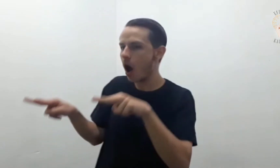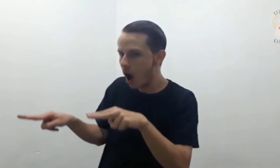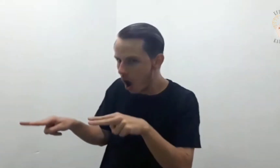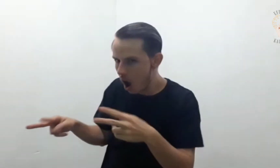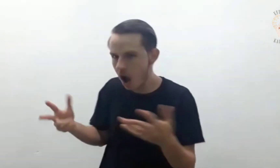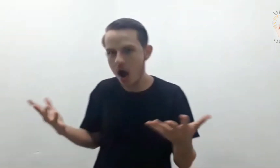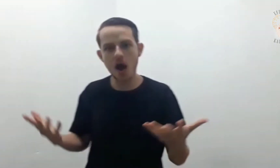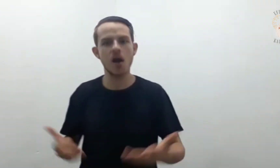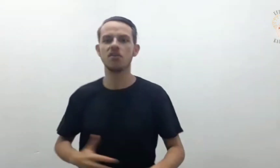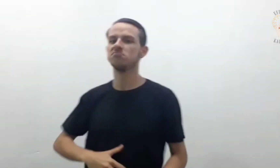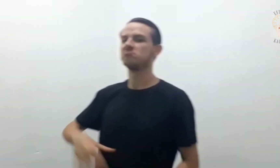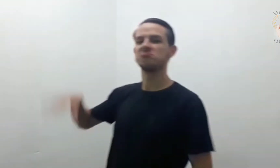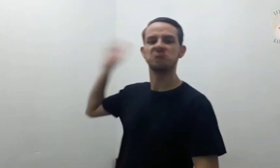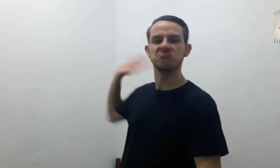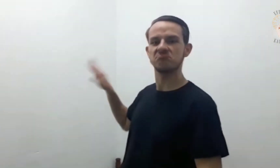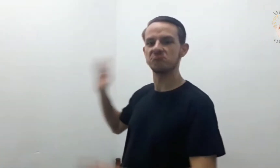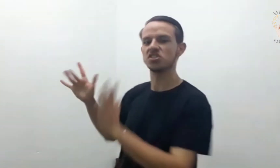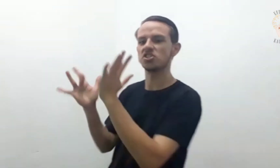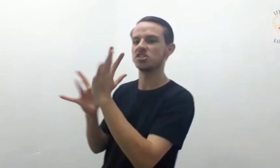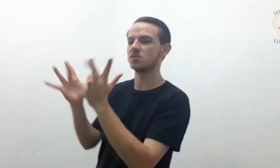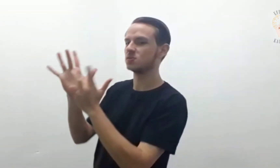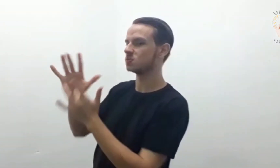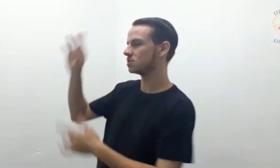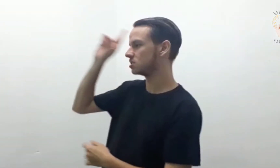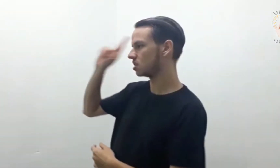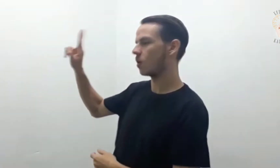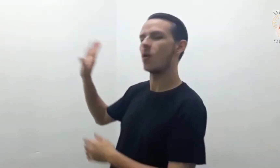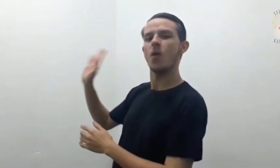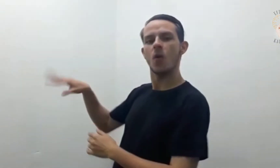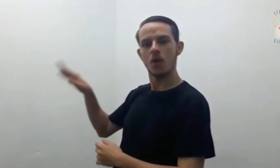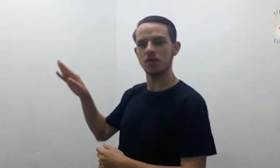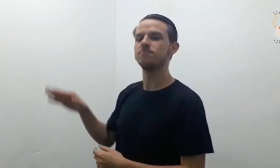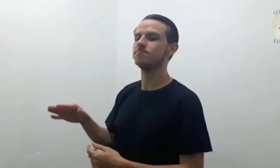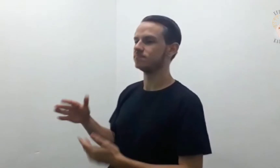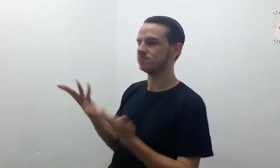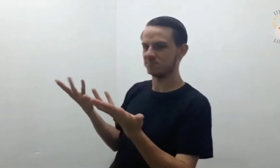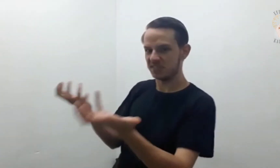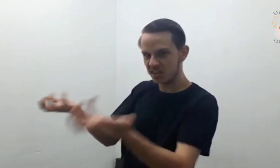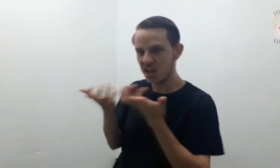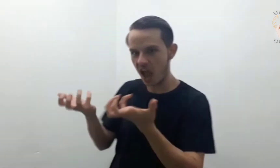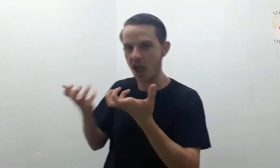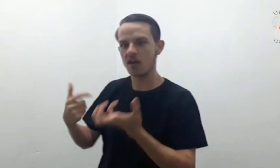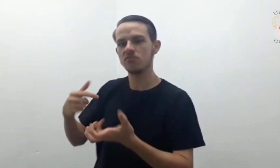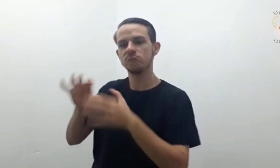Senhor, queres que mandemos descer fogo do céu para destruí-los?